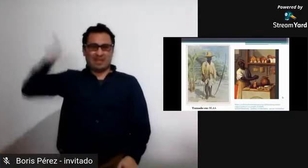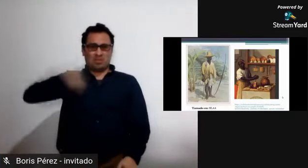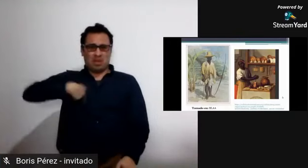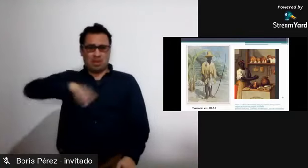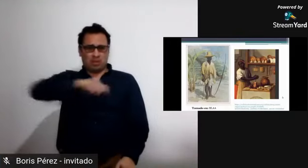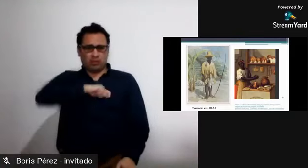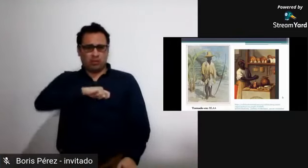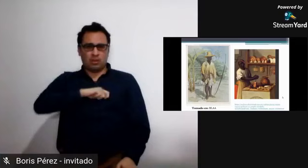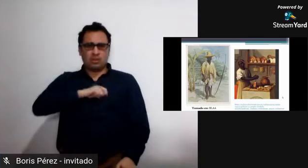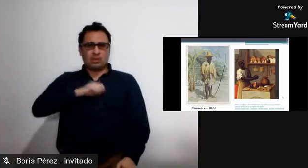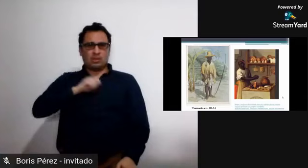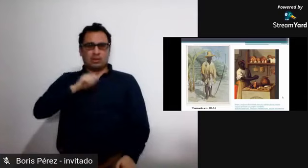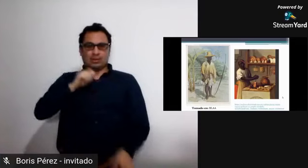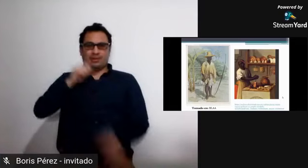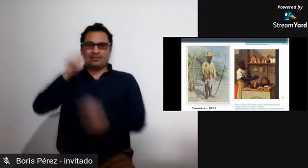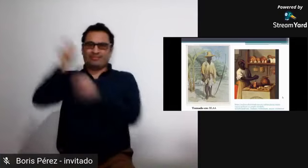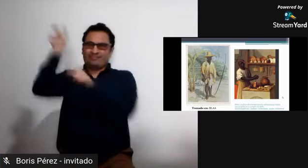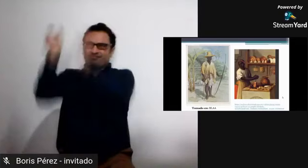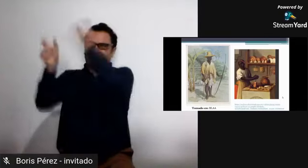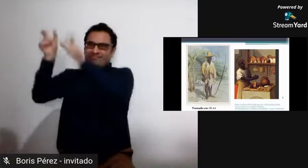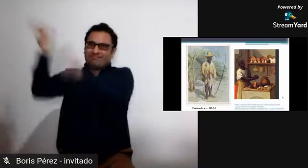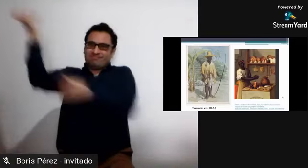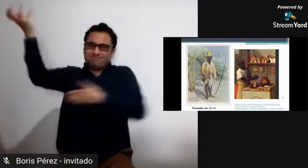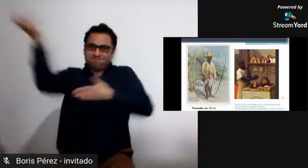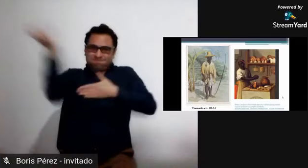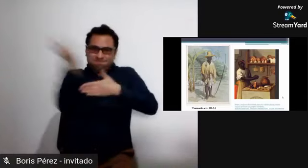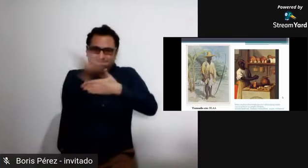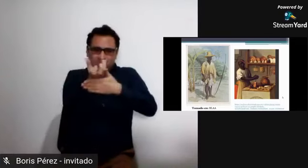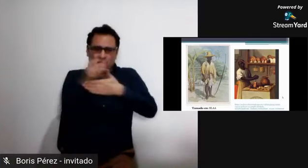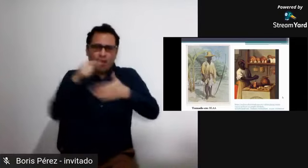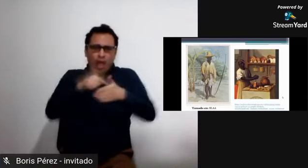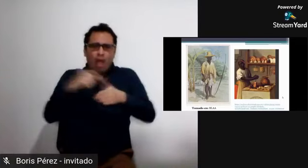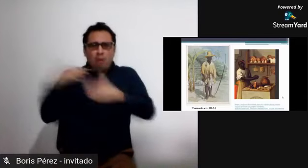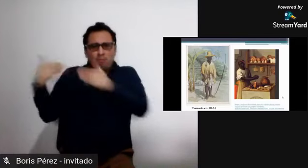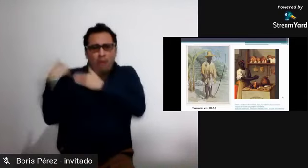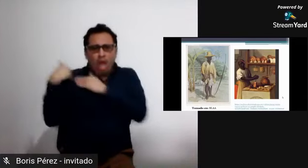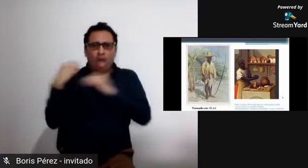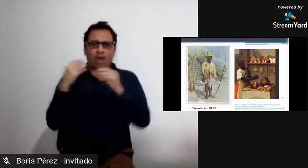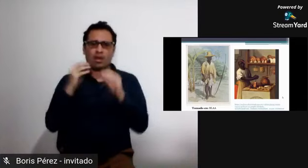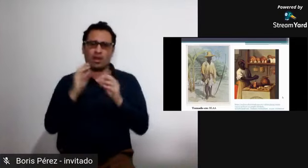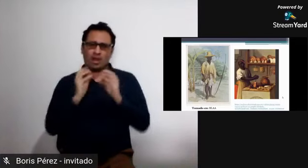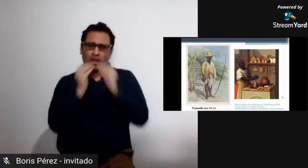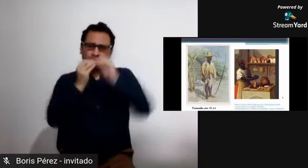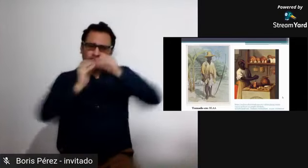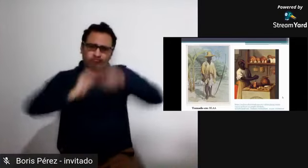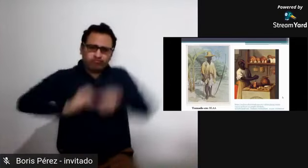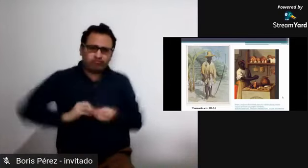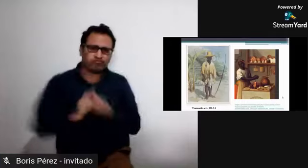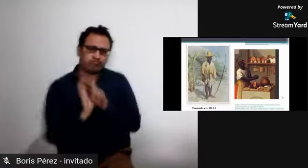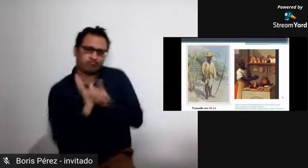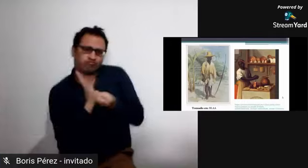tanto ya tenían pues la capacidad de tomar decisiones de su vida no tenían